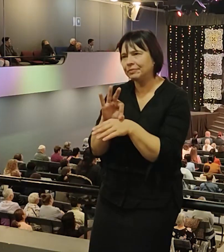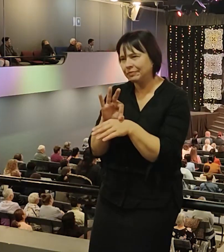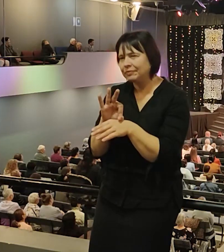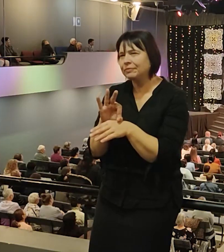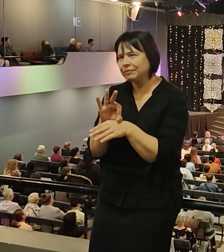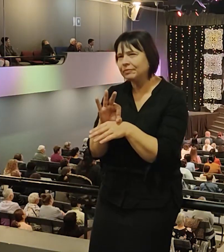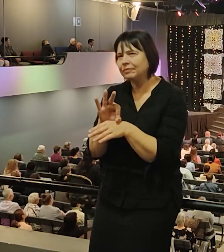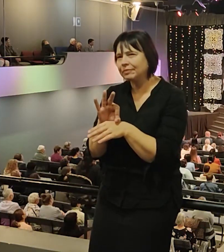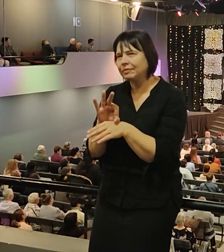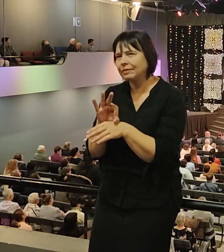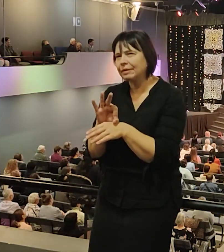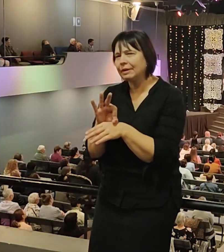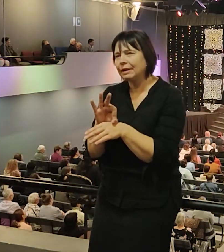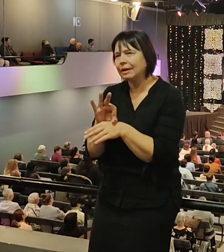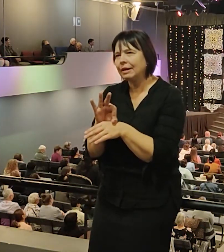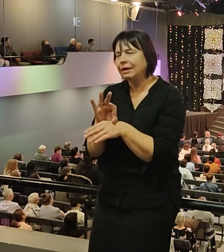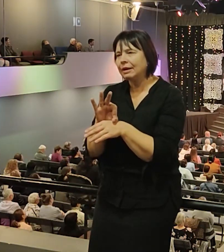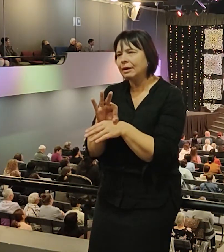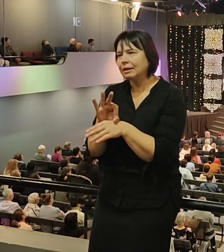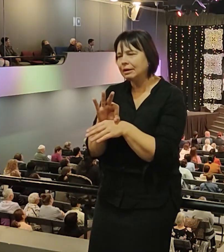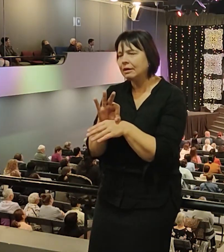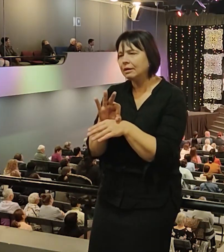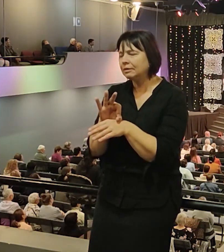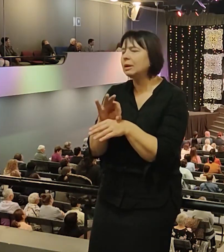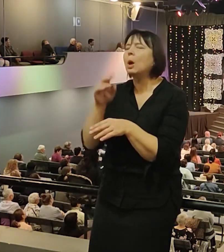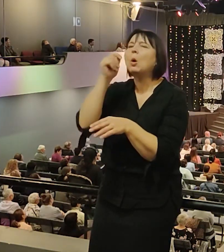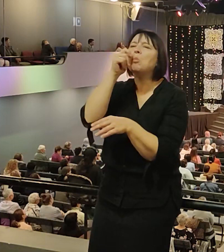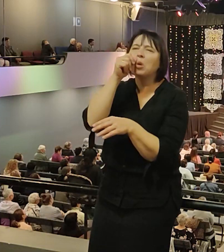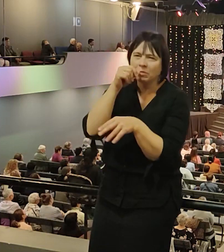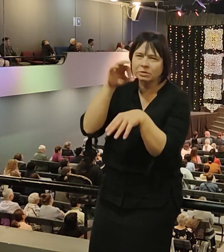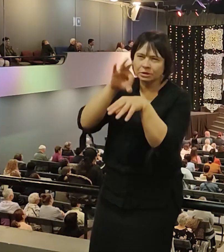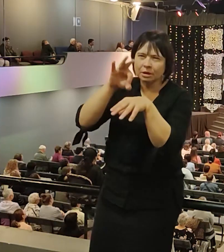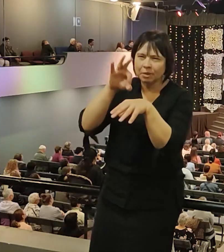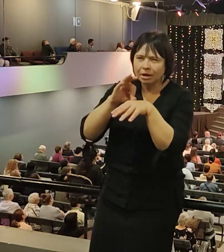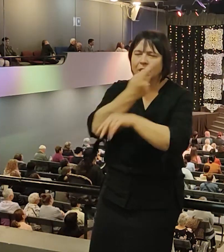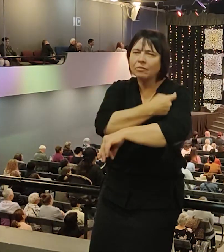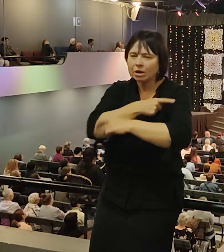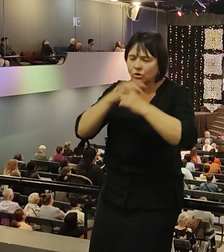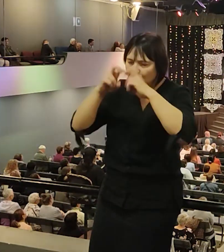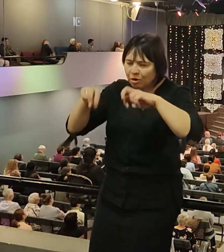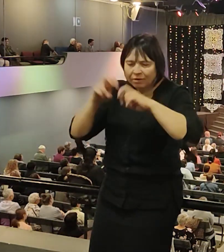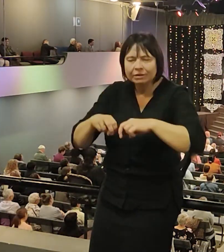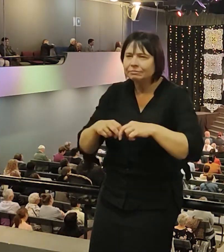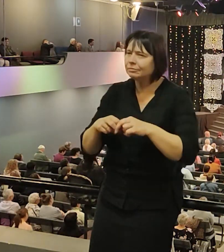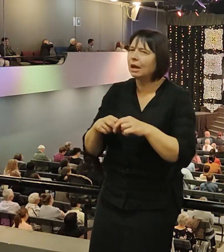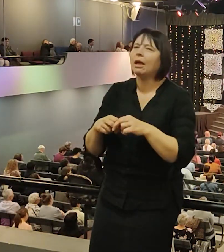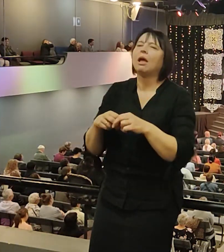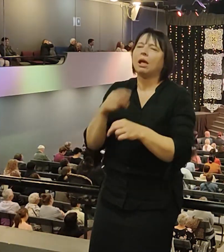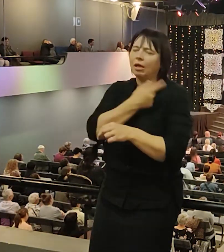Простата не действовала больше. Я ходил к врачам, они проверяли меня, ничего не помогало.